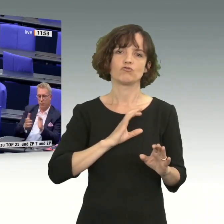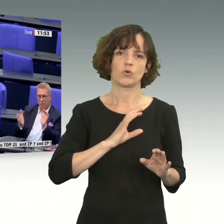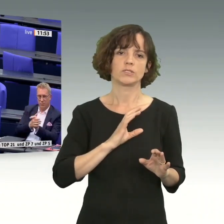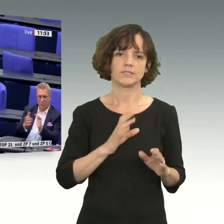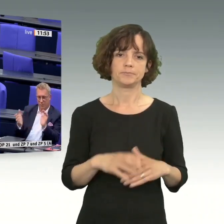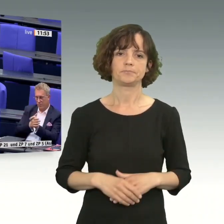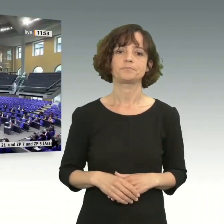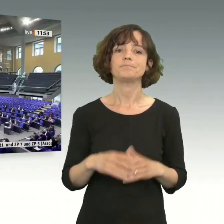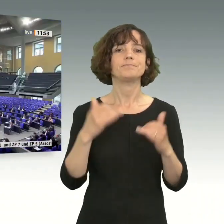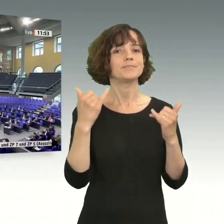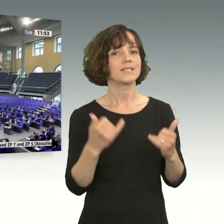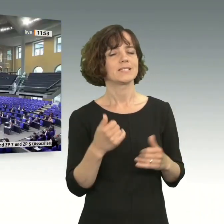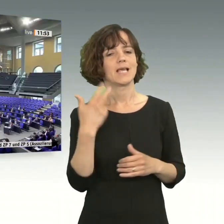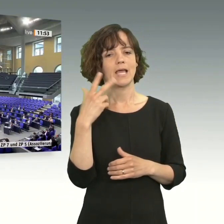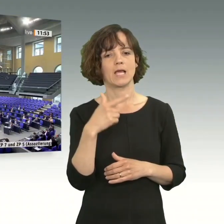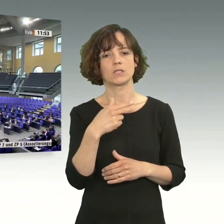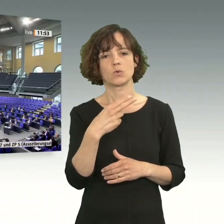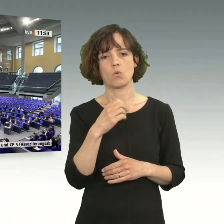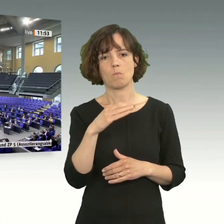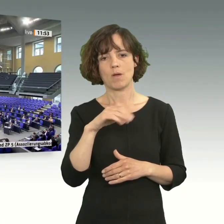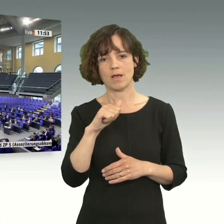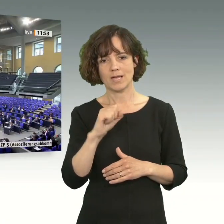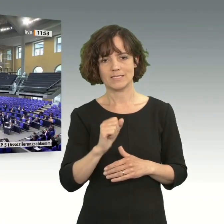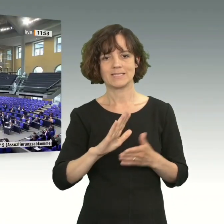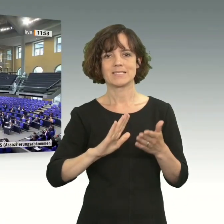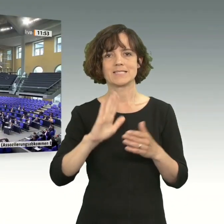Thomas Silberhorn hat jetzt das Wort für die CDU-CSU-Fraktion.